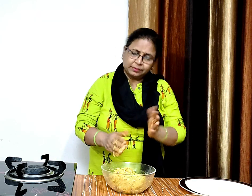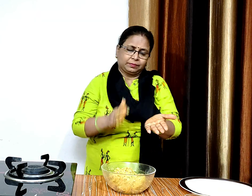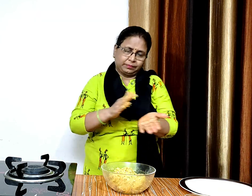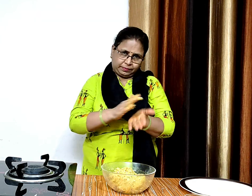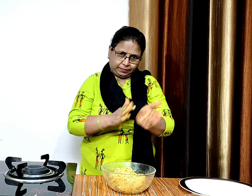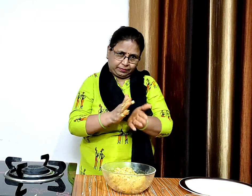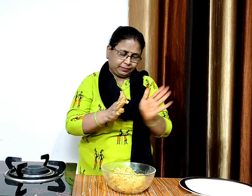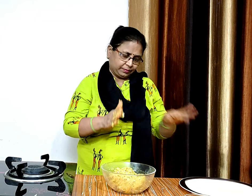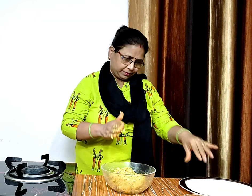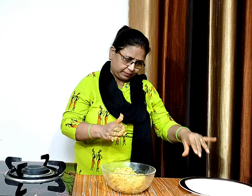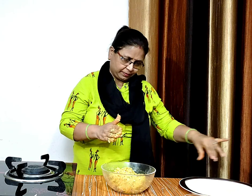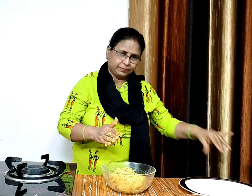शेप देएंगे